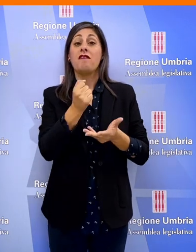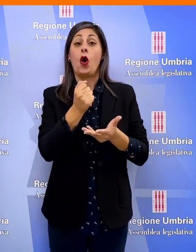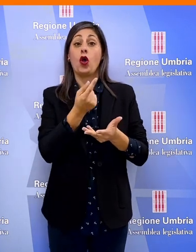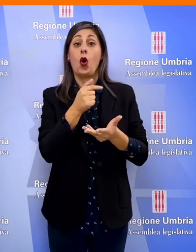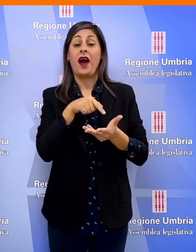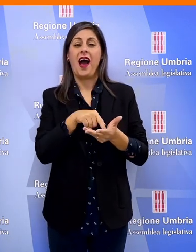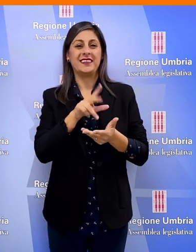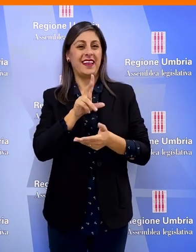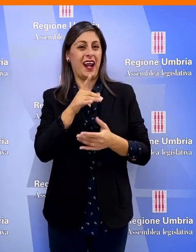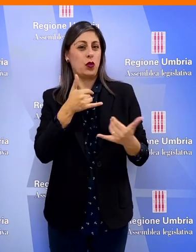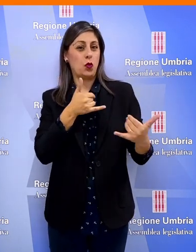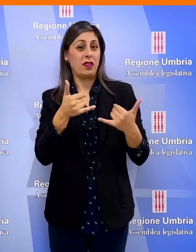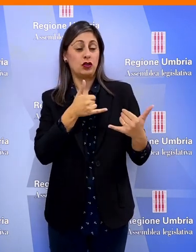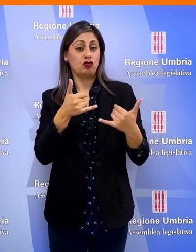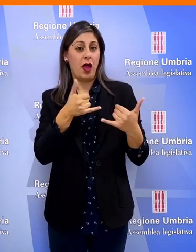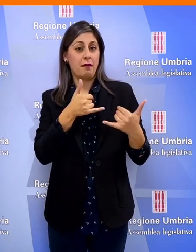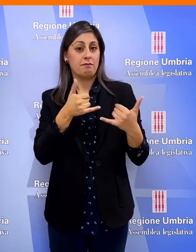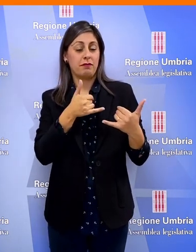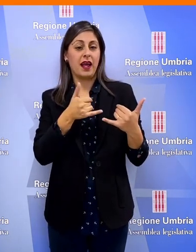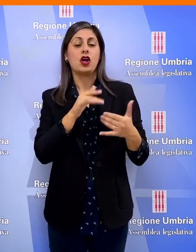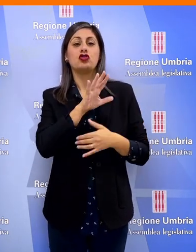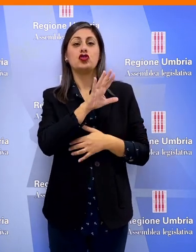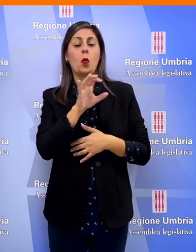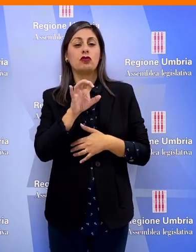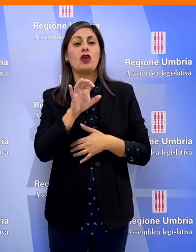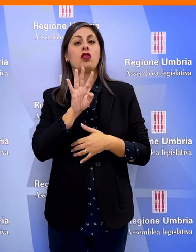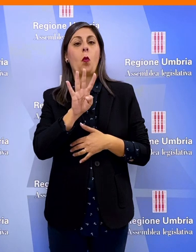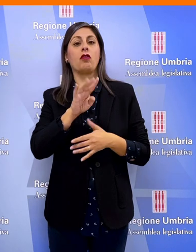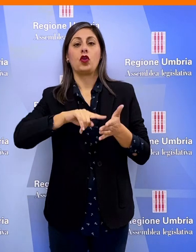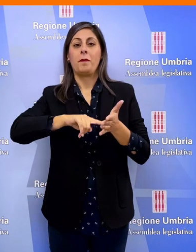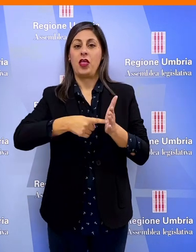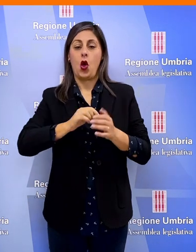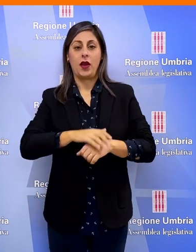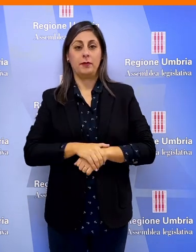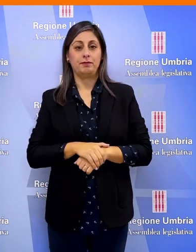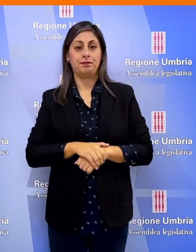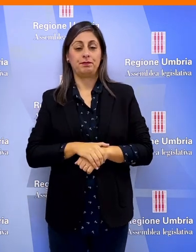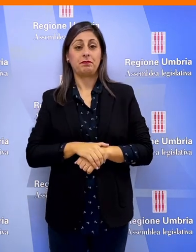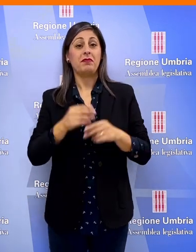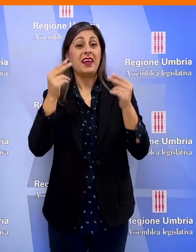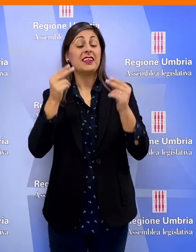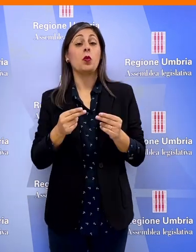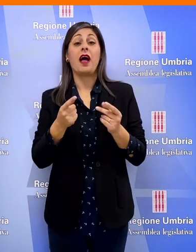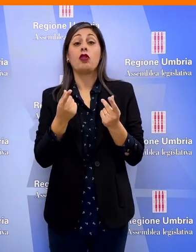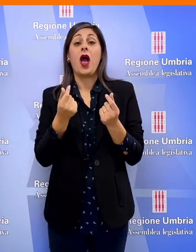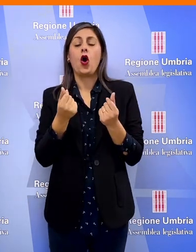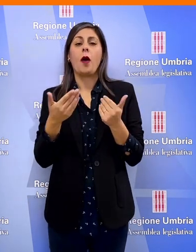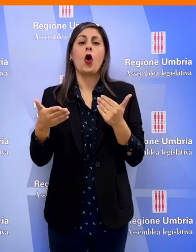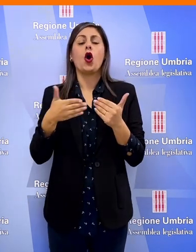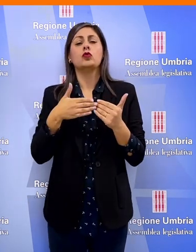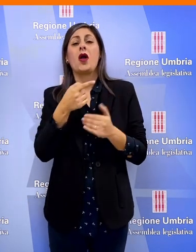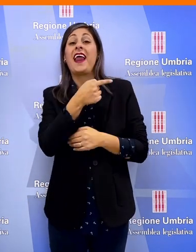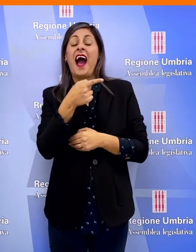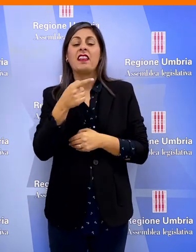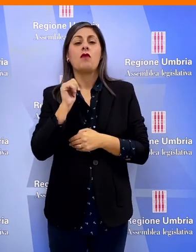cassa al 31 dicembre è pari a 504 milioni. Il risultato economico chiude quindi in